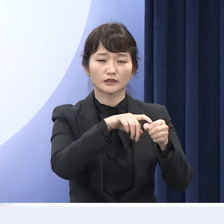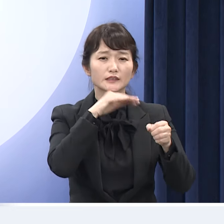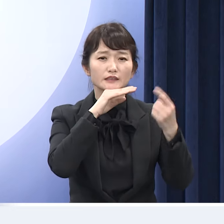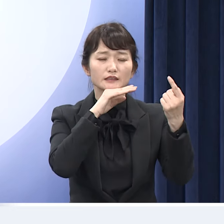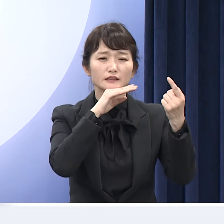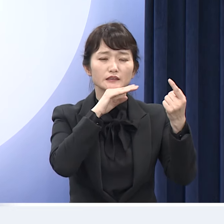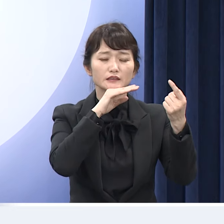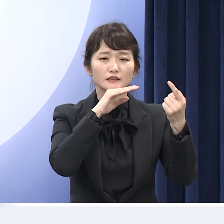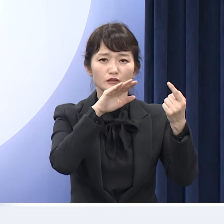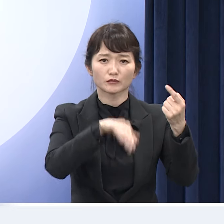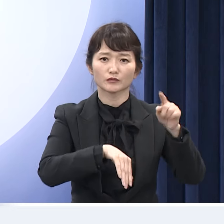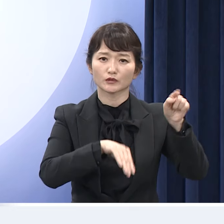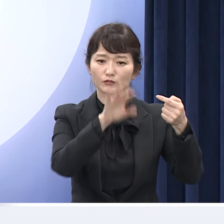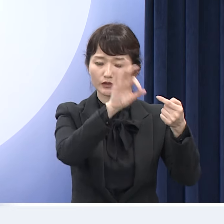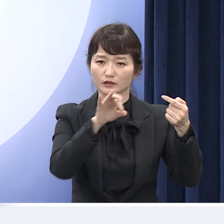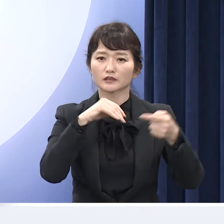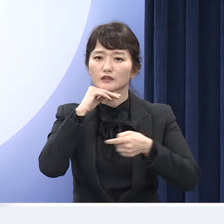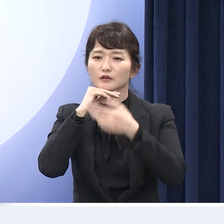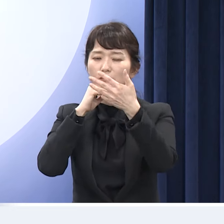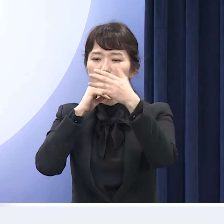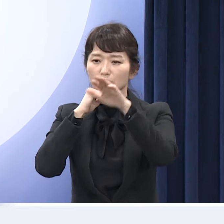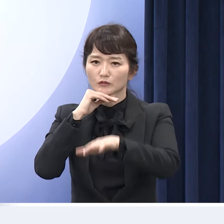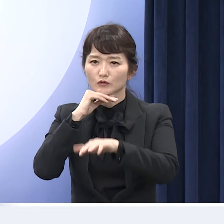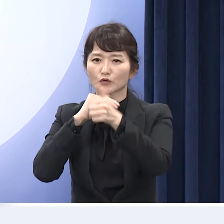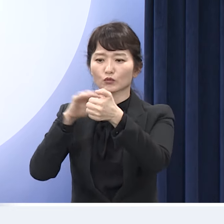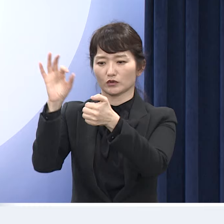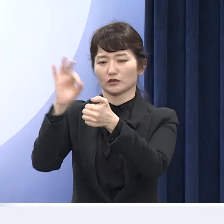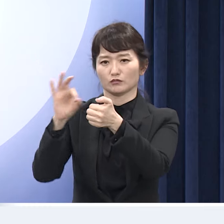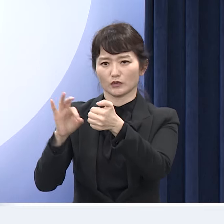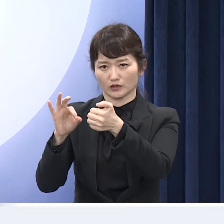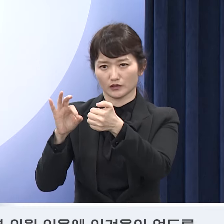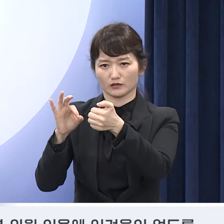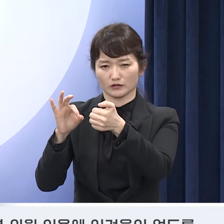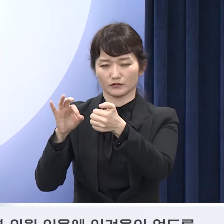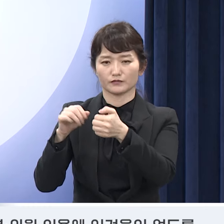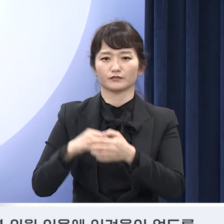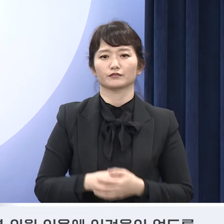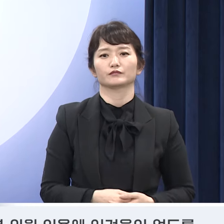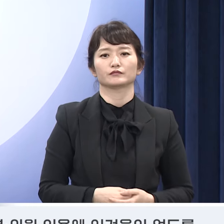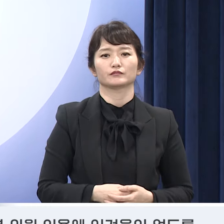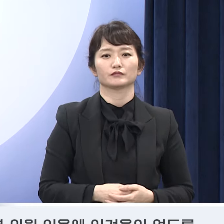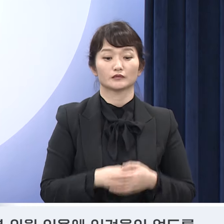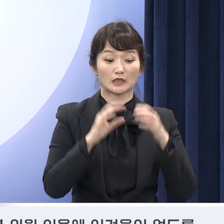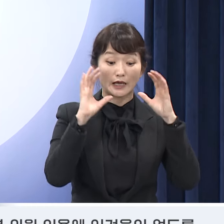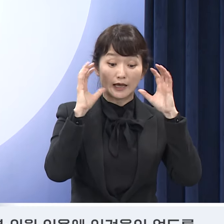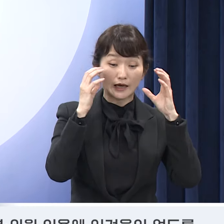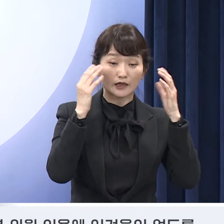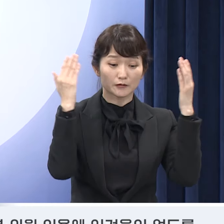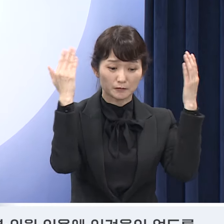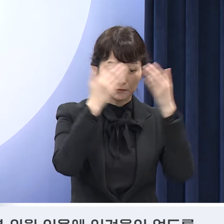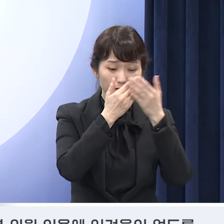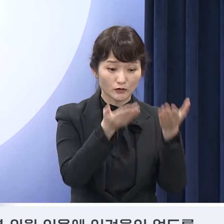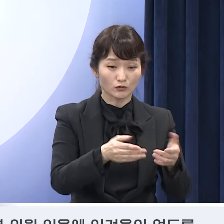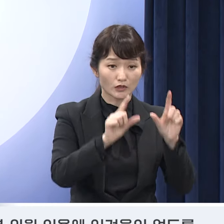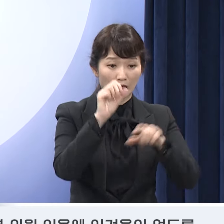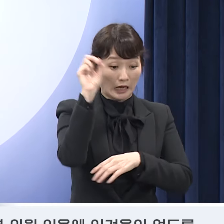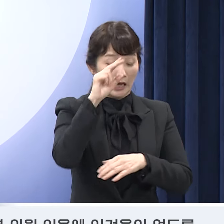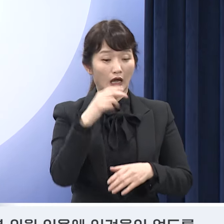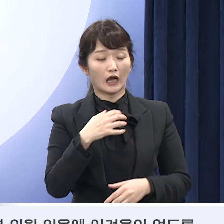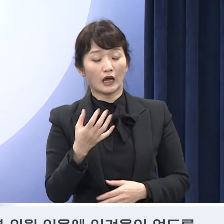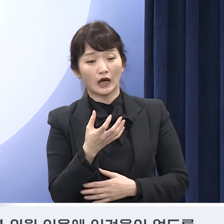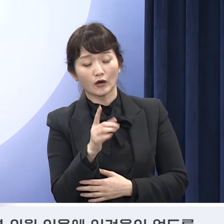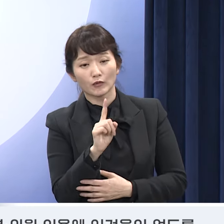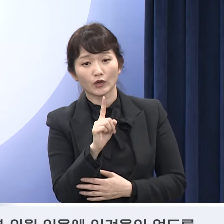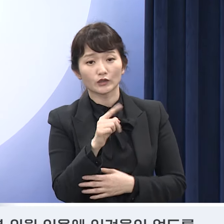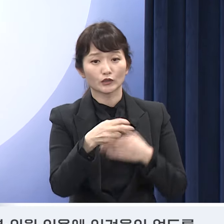% 8세 미만 50%의 연령가산을 신설하였으며 어린이가 야간 휴일에 갑자기 아프더라도